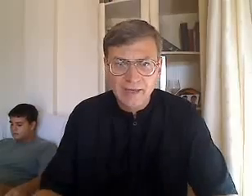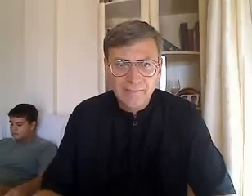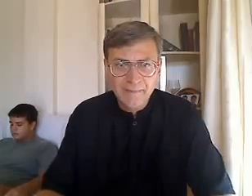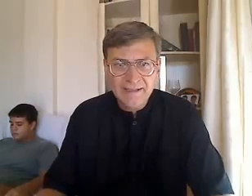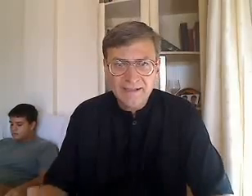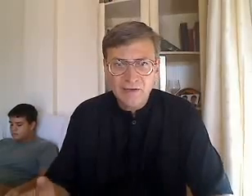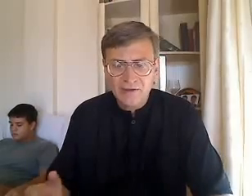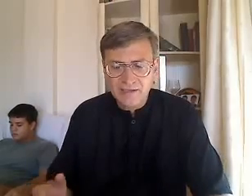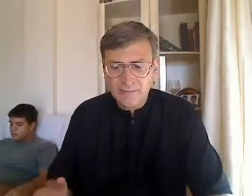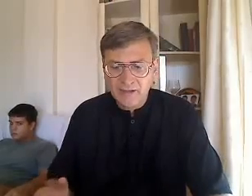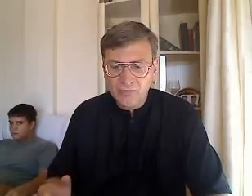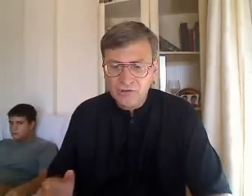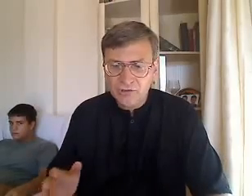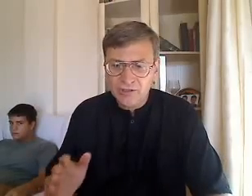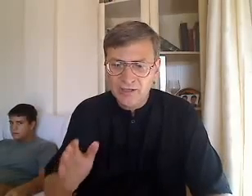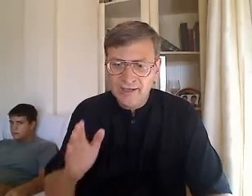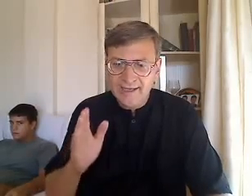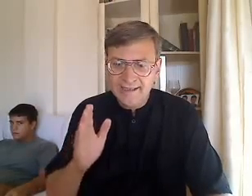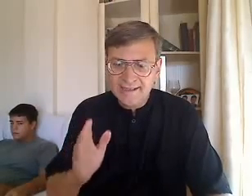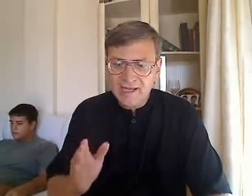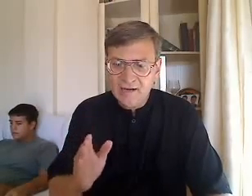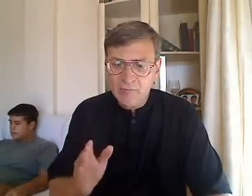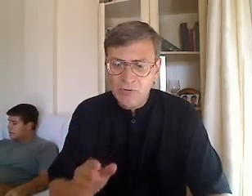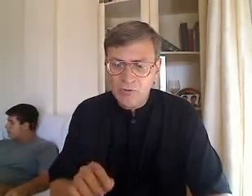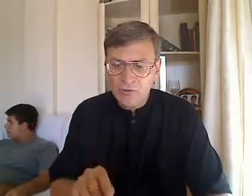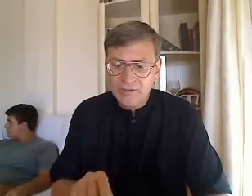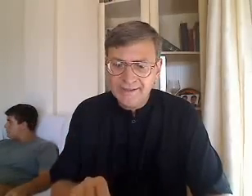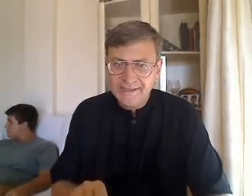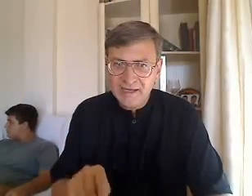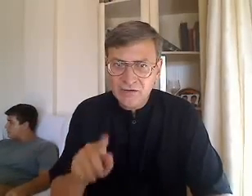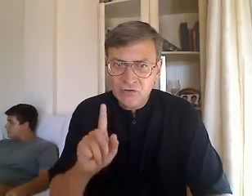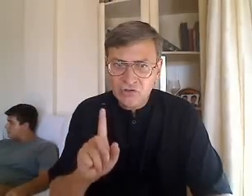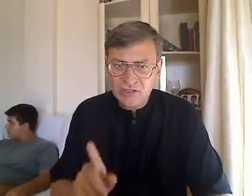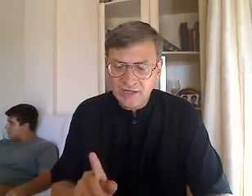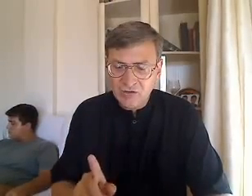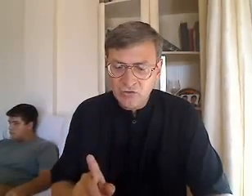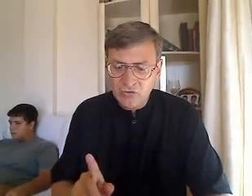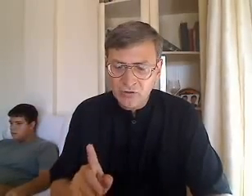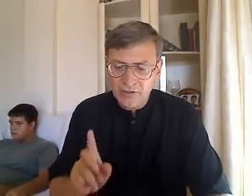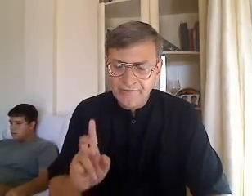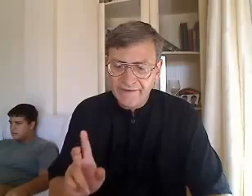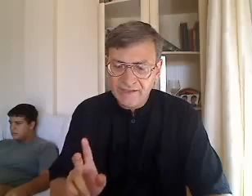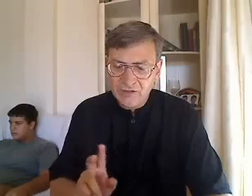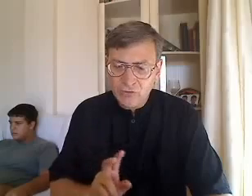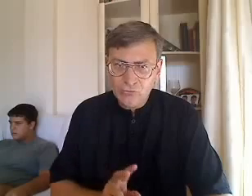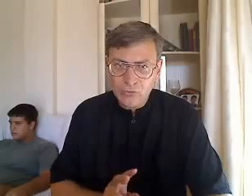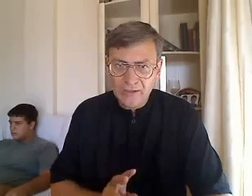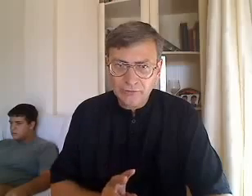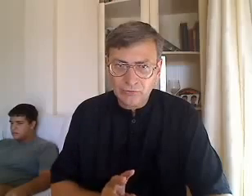Bendiciones hermanos, en Salmo 105, versículo 4,